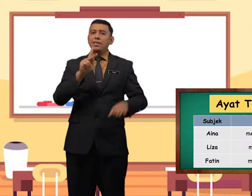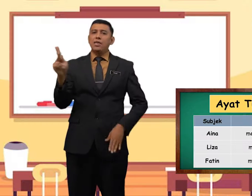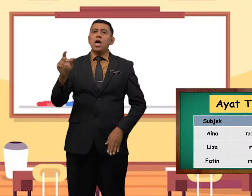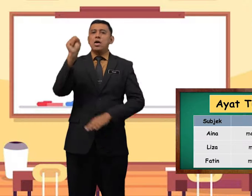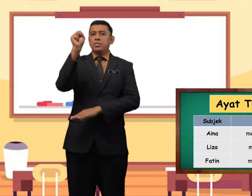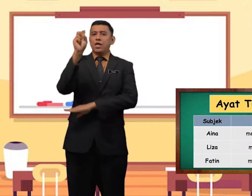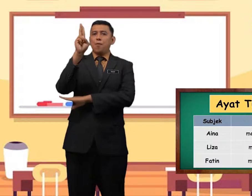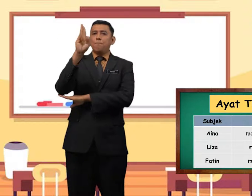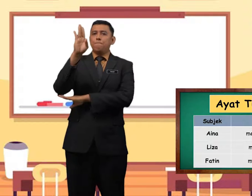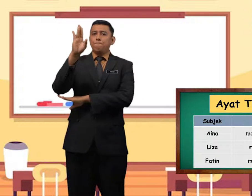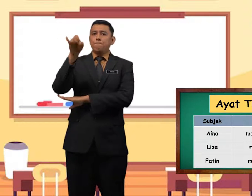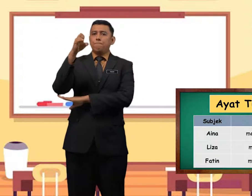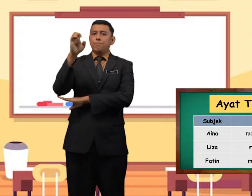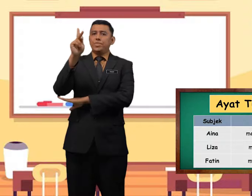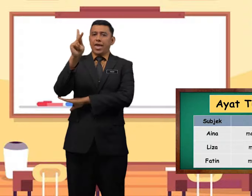subjek.